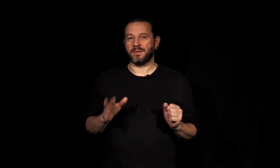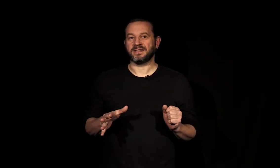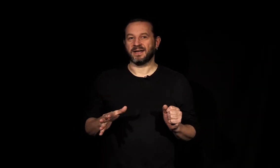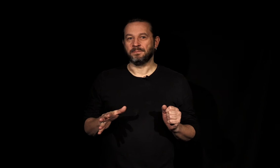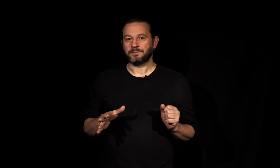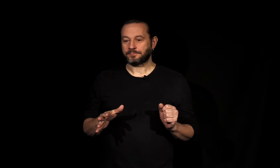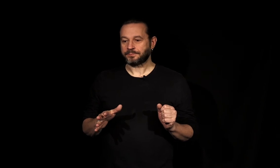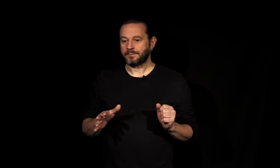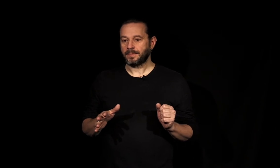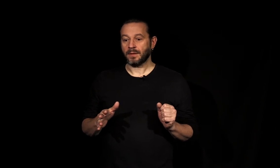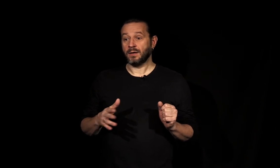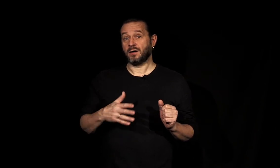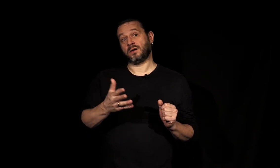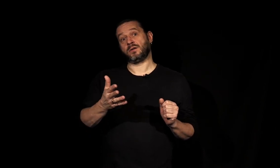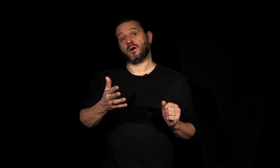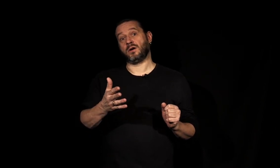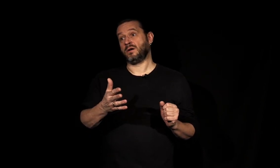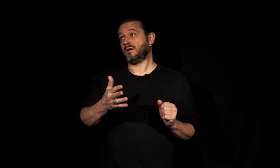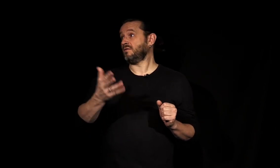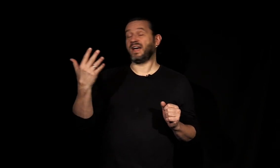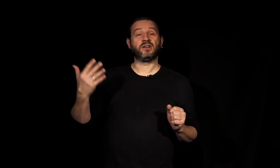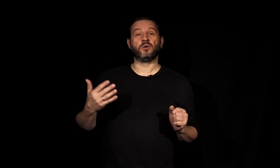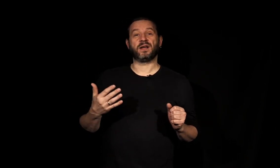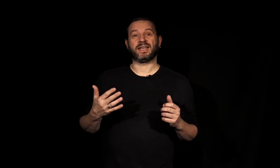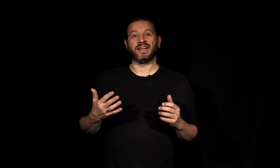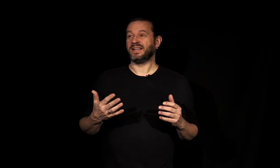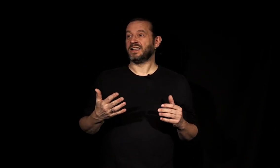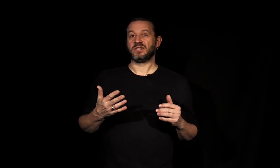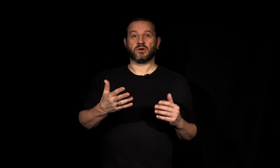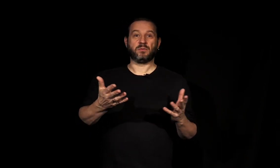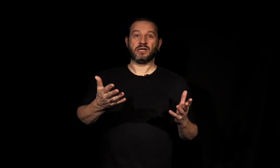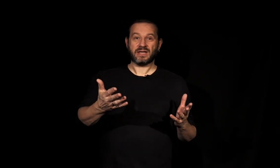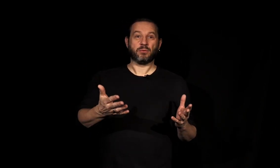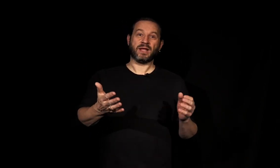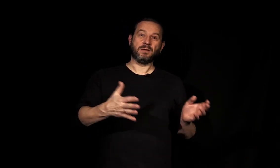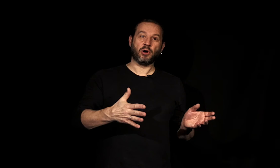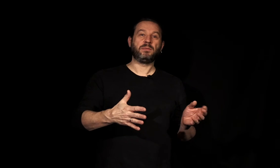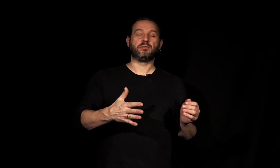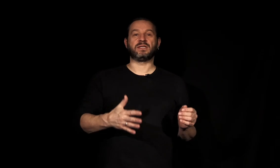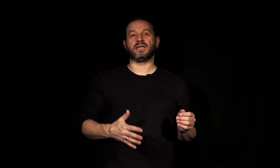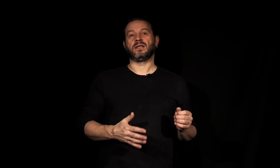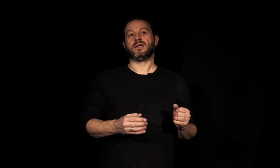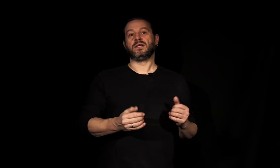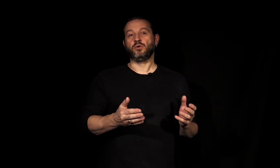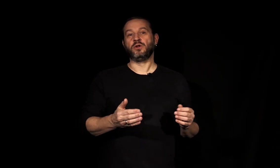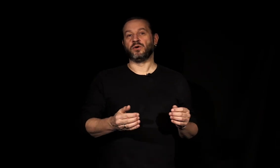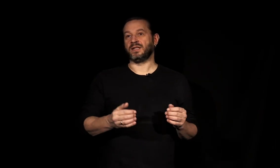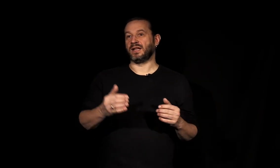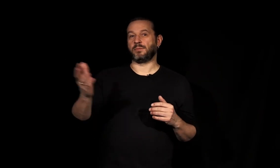masser af dem. Og når verden åbner igen, så må I også gerne bruge det henne på biblioteket i udlånet eller i